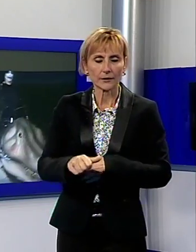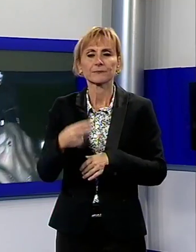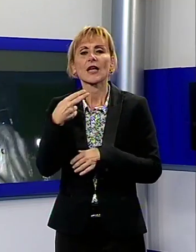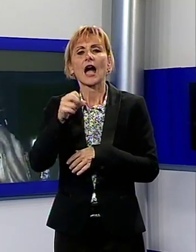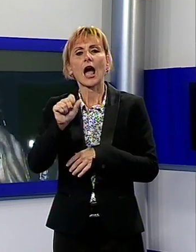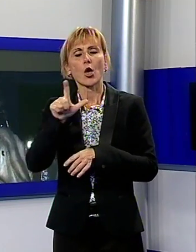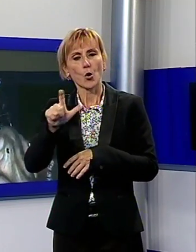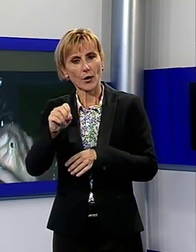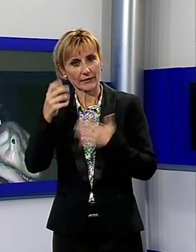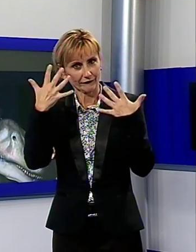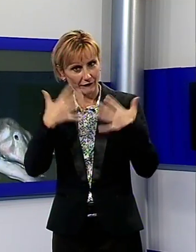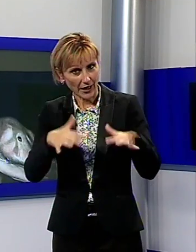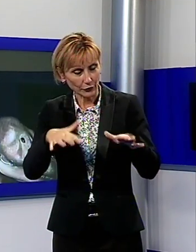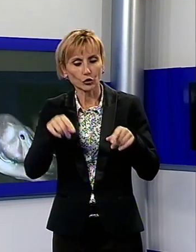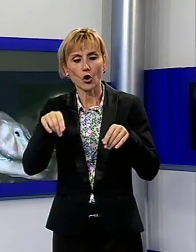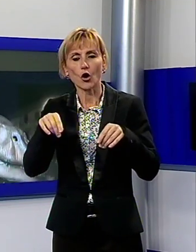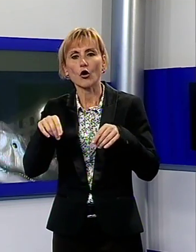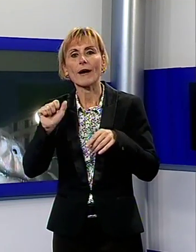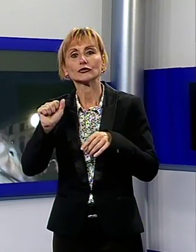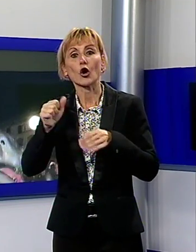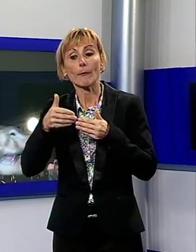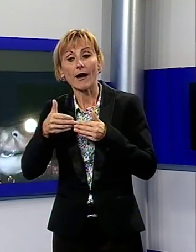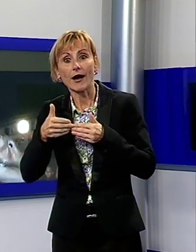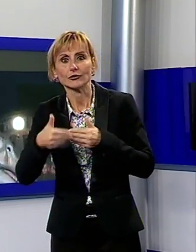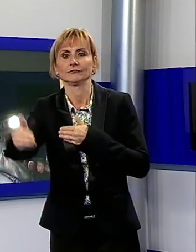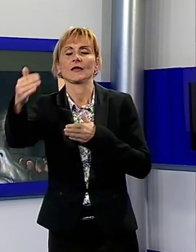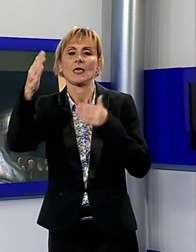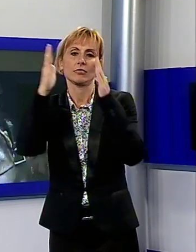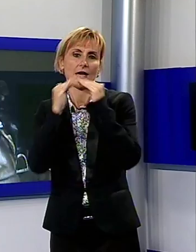Alto Pascio si appresta già ad iniziare la lunga volata verso le festività natalizie.